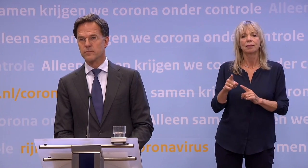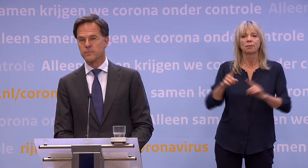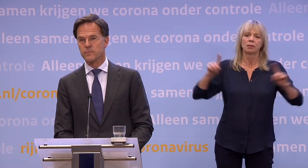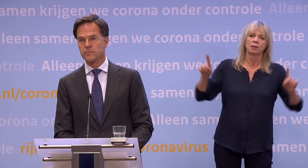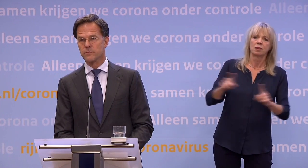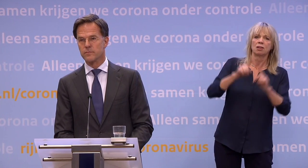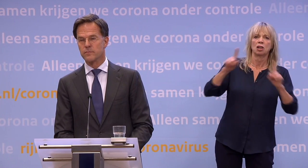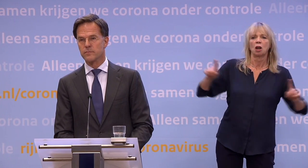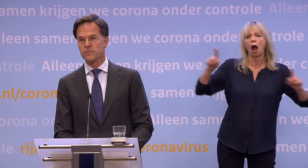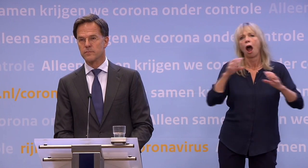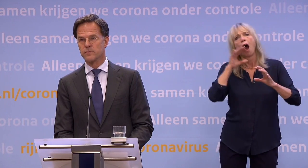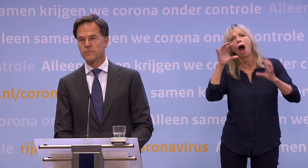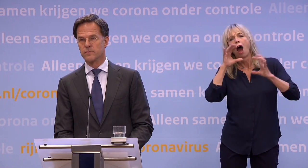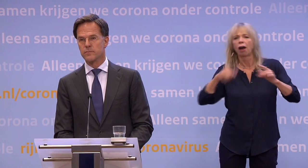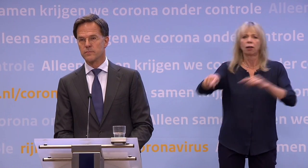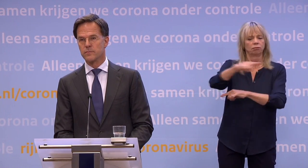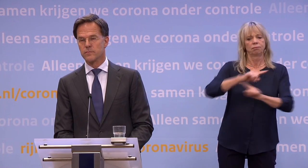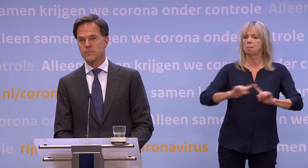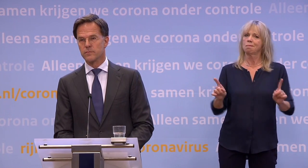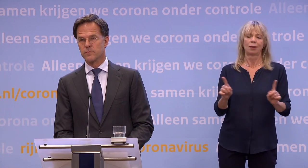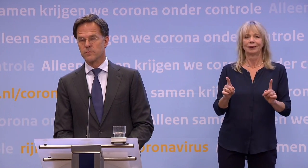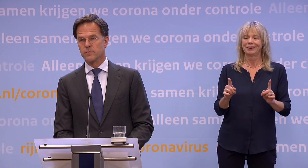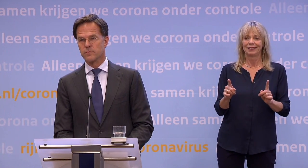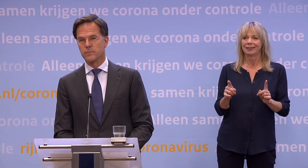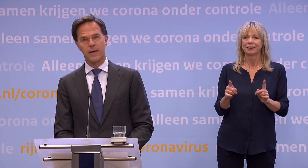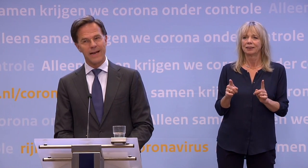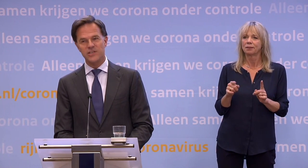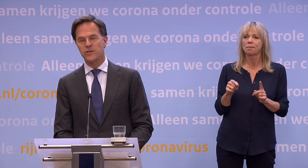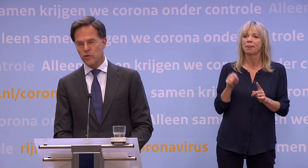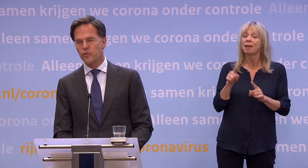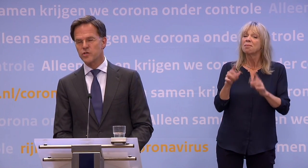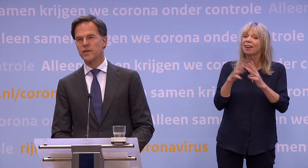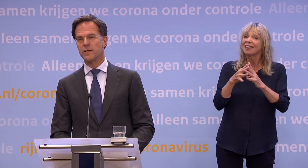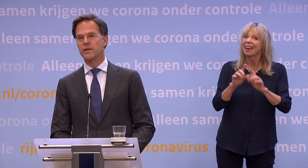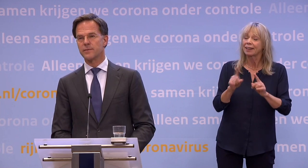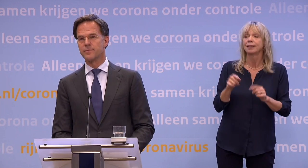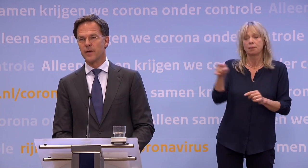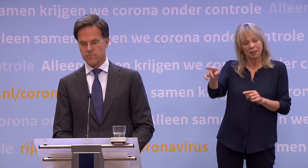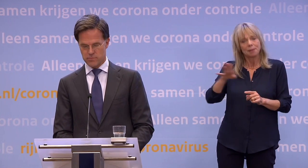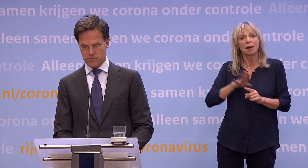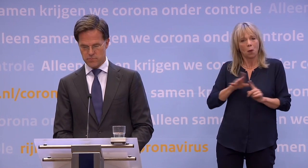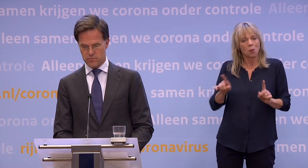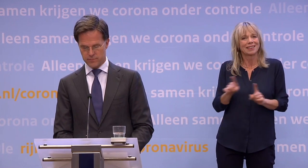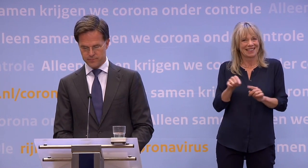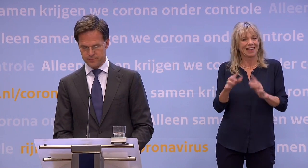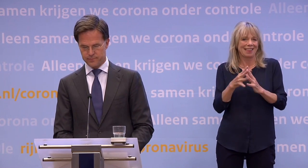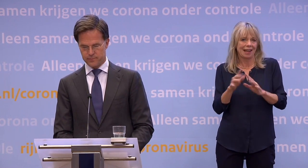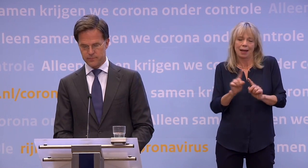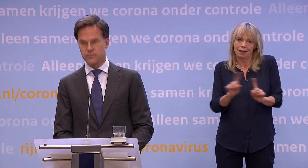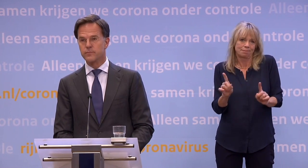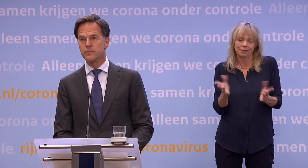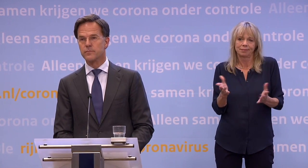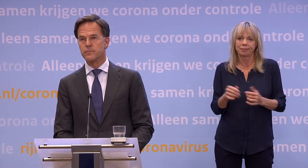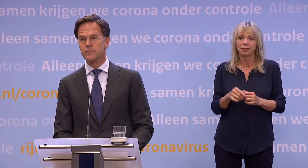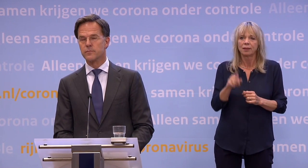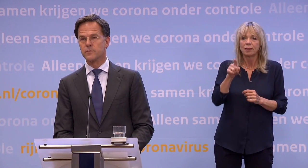schreeuwen dat dat mag niet. Nou gebeurt dat gemiddeld genomen ook niet in kerken. Helaas geldt dat ook voor het zingen in de kerken. U zei